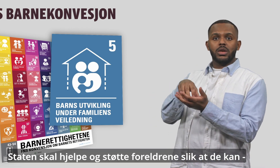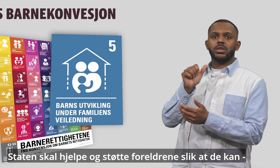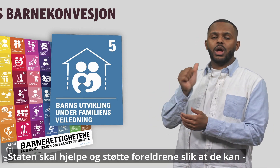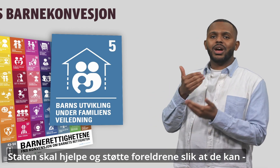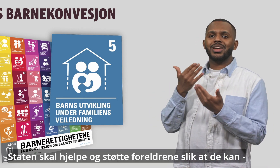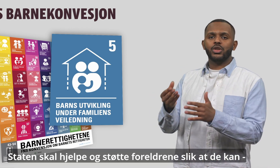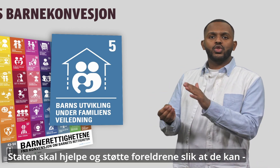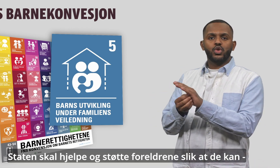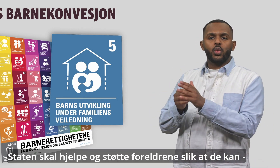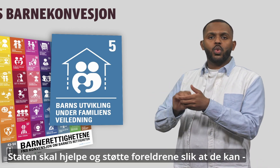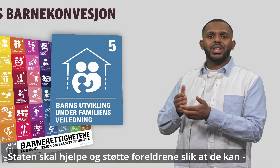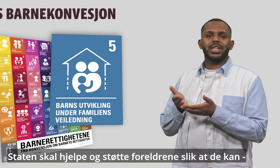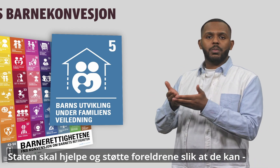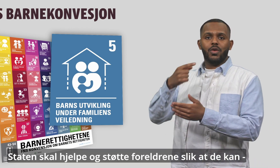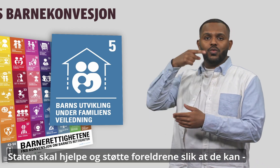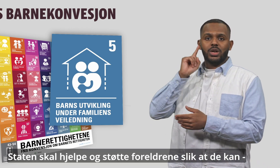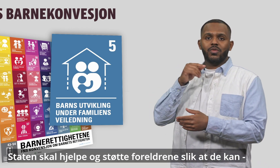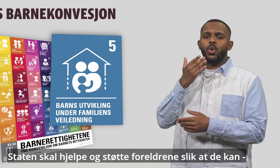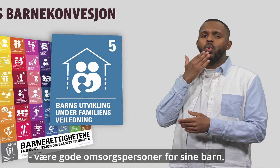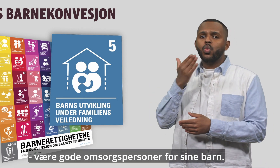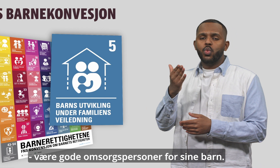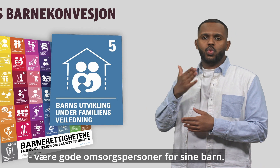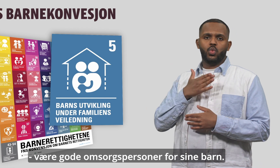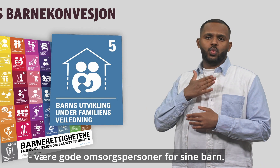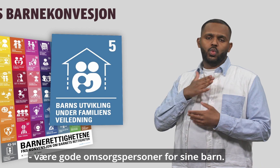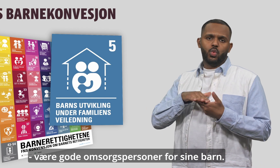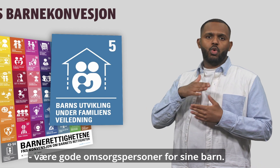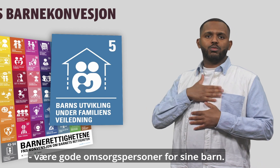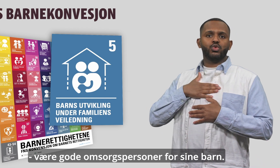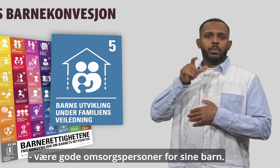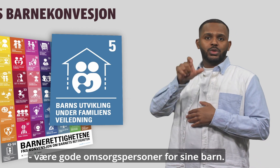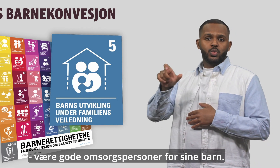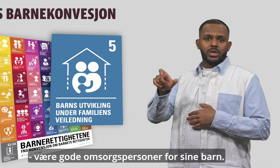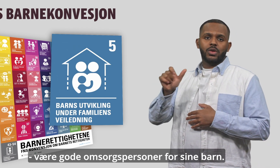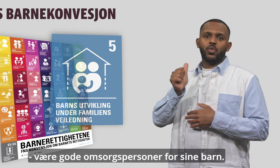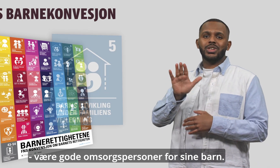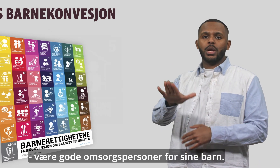Staten skal hjelpe og støtte foreldrene slik at de kan være gode omsorgspersoner for sitt barn.